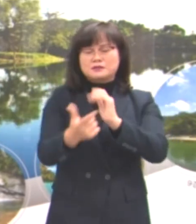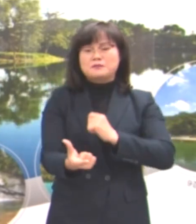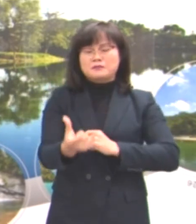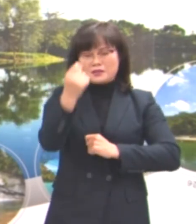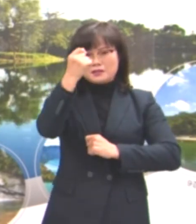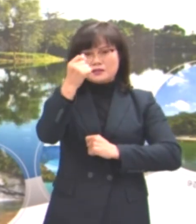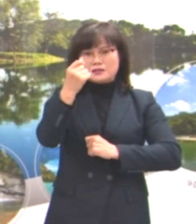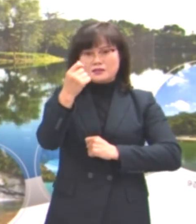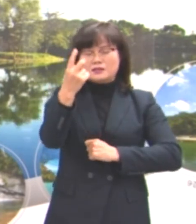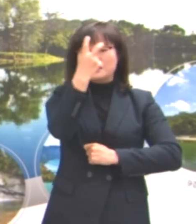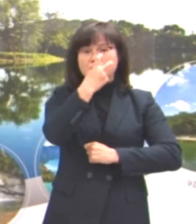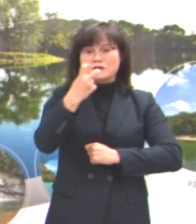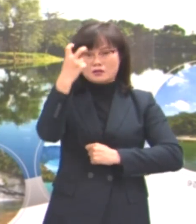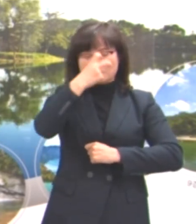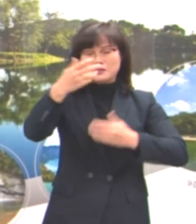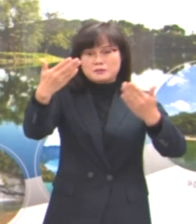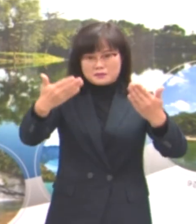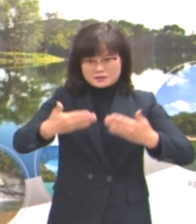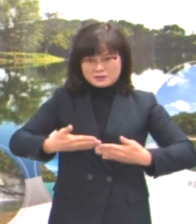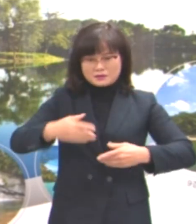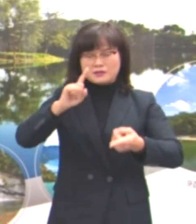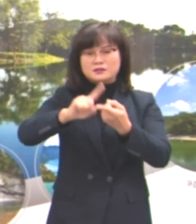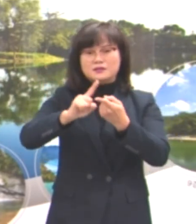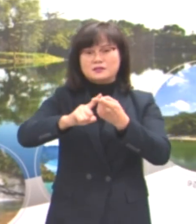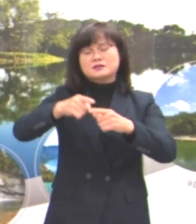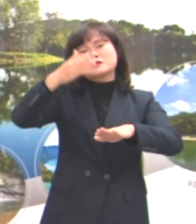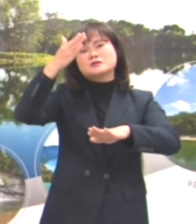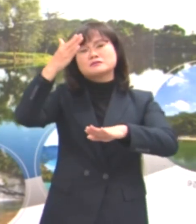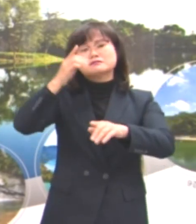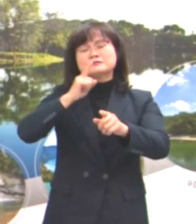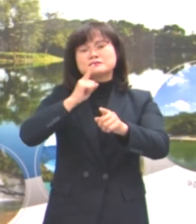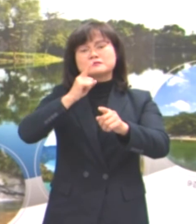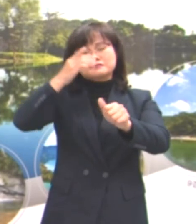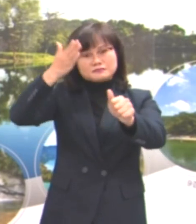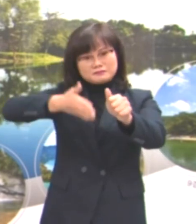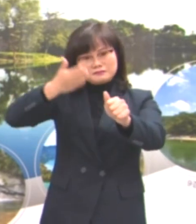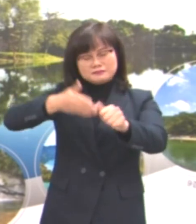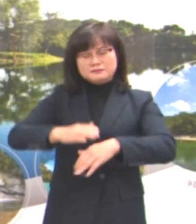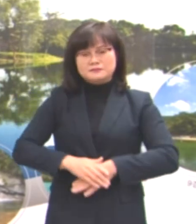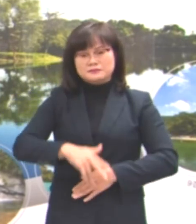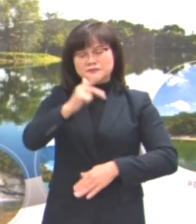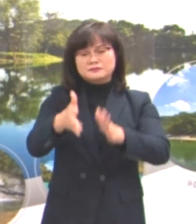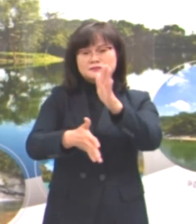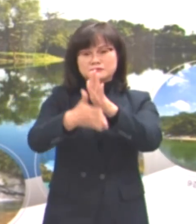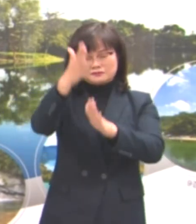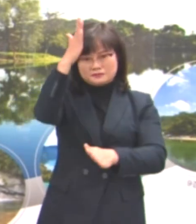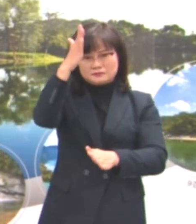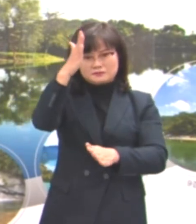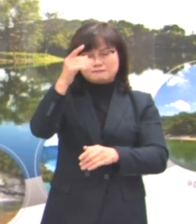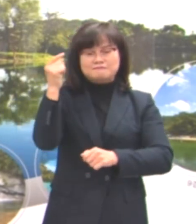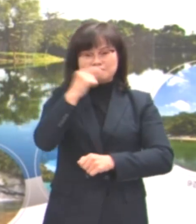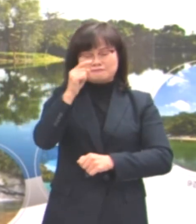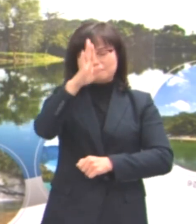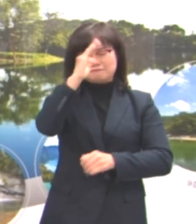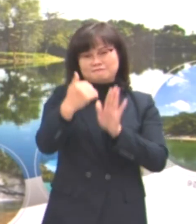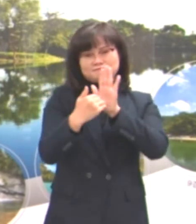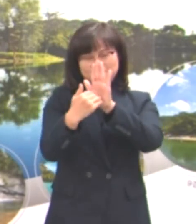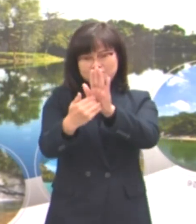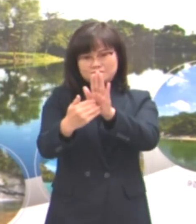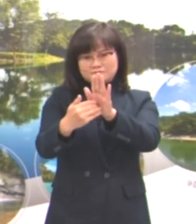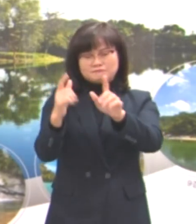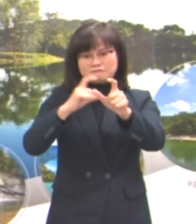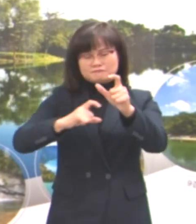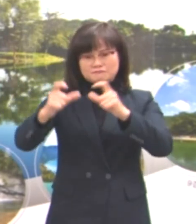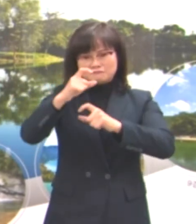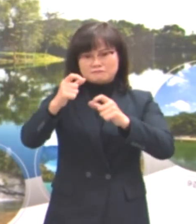진단검사를 받아주실 것을 부탁드립니다. 제천시도 철저한 방역으로 더 이상의